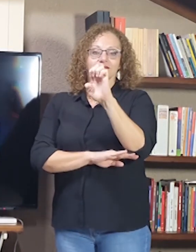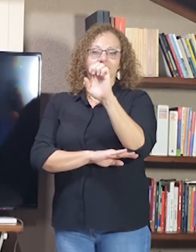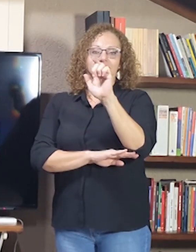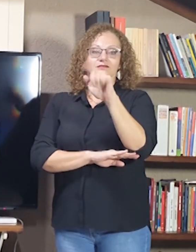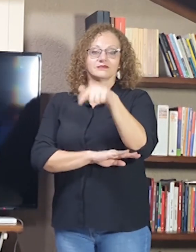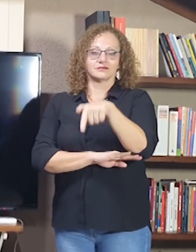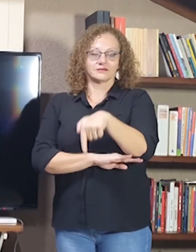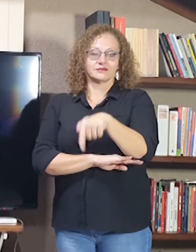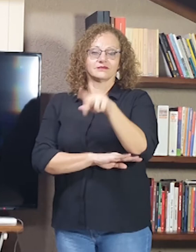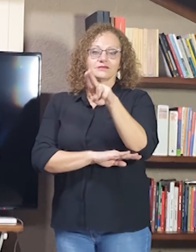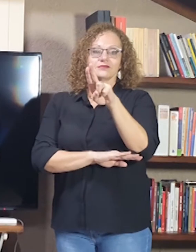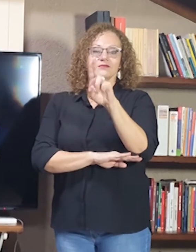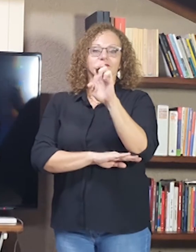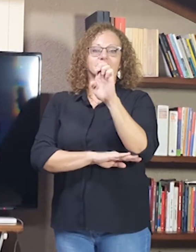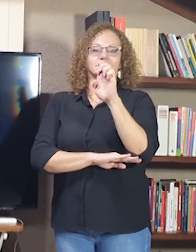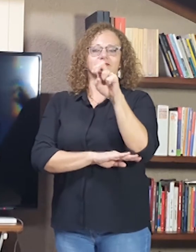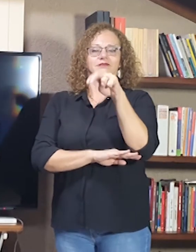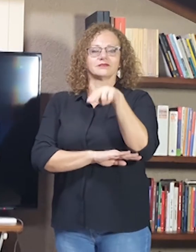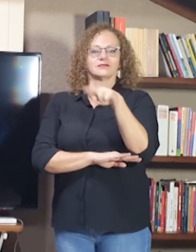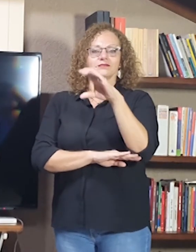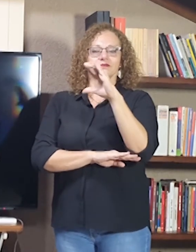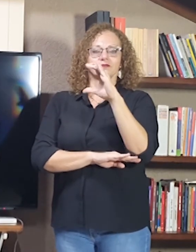Começaremos com a sequencialidade.